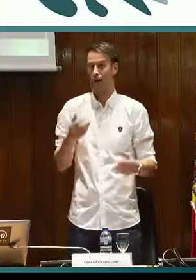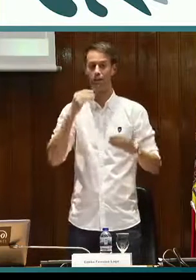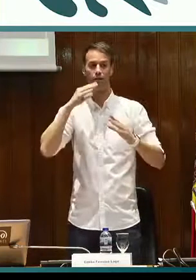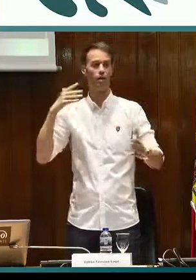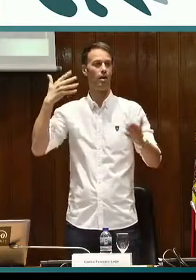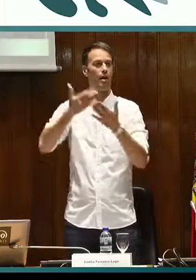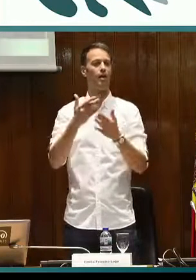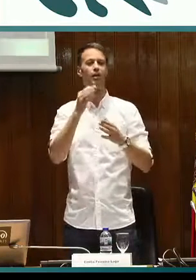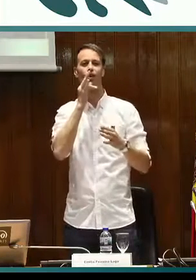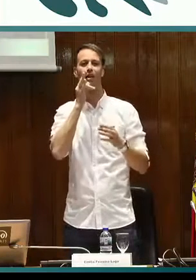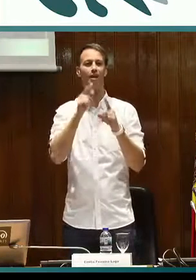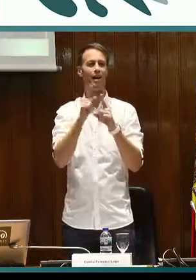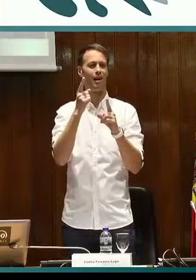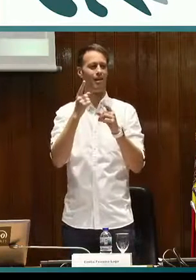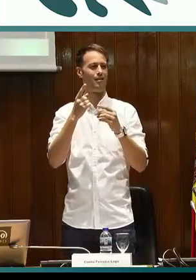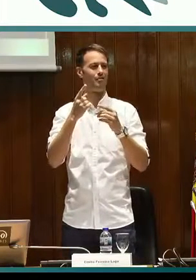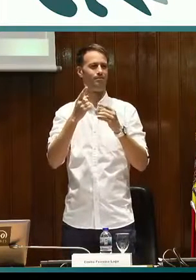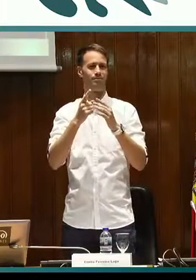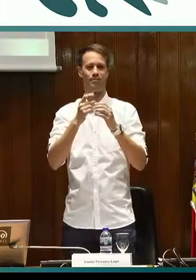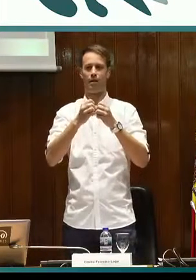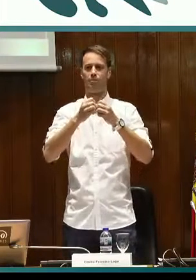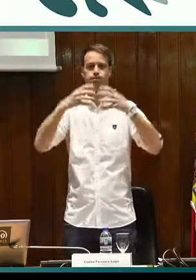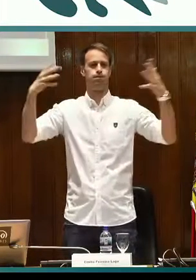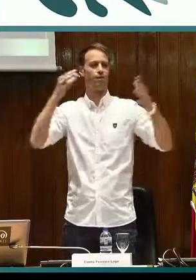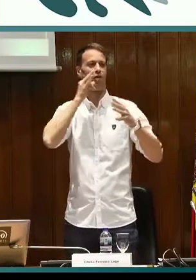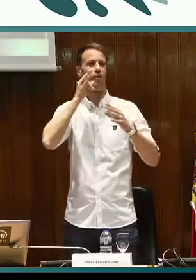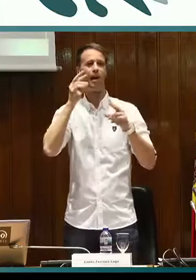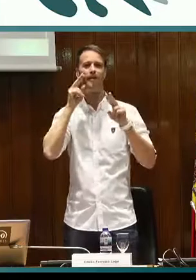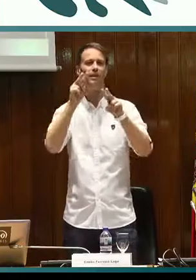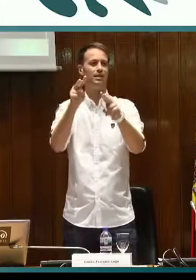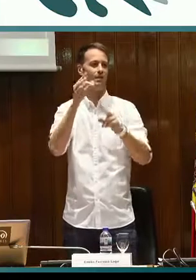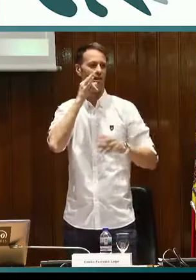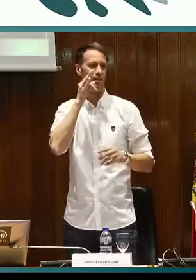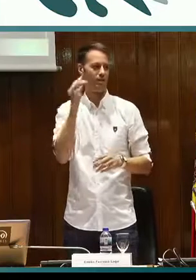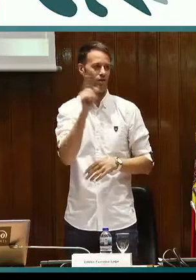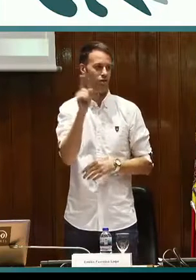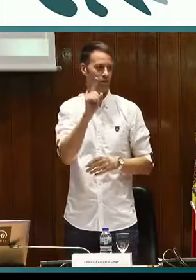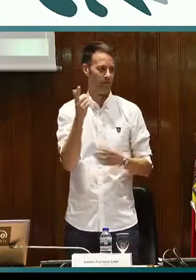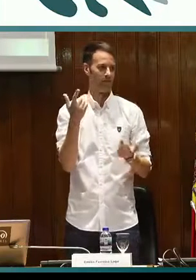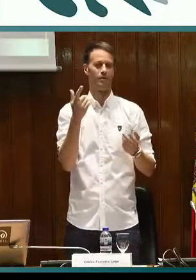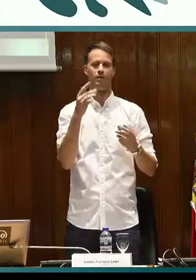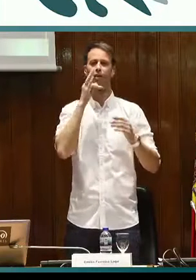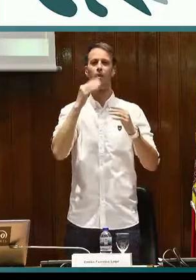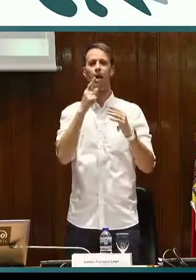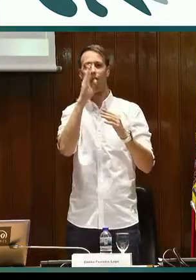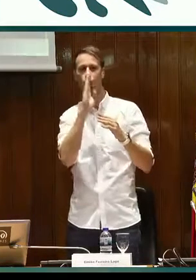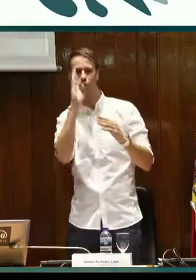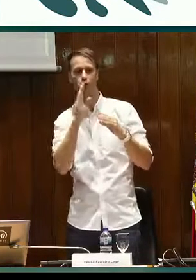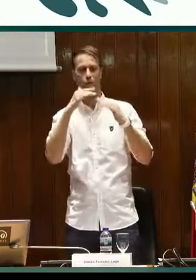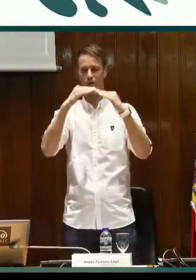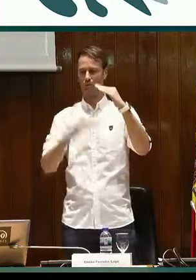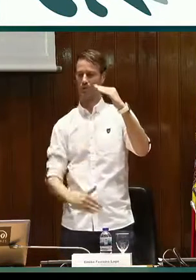hasta ahora, todavía no se ve realmente lo que puede haber.